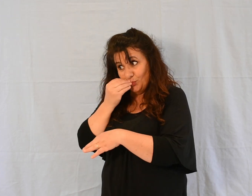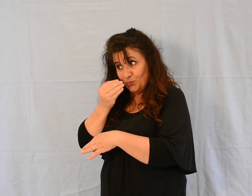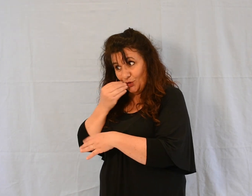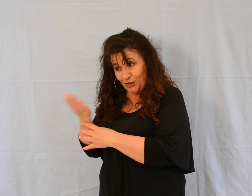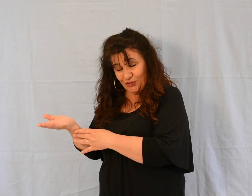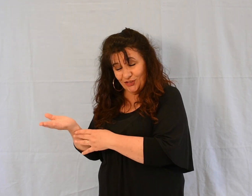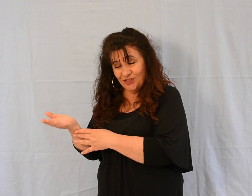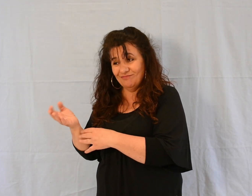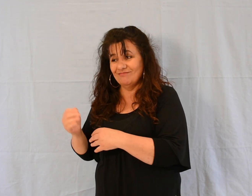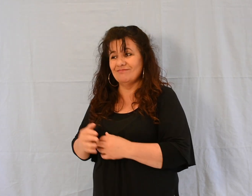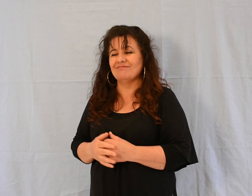Jésus a venduOS. Jésus à l Jésus a laissé.